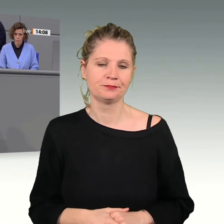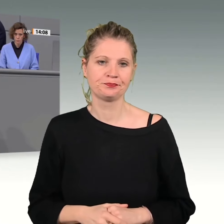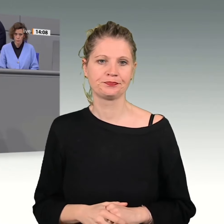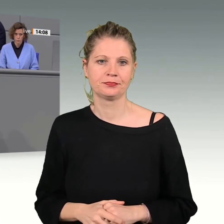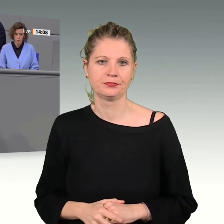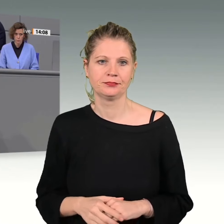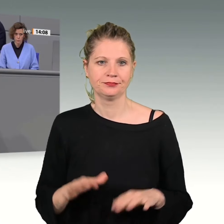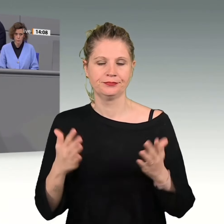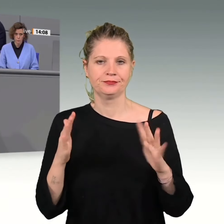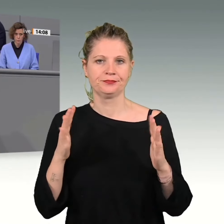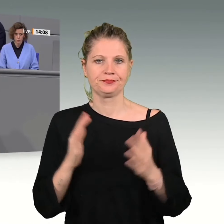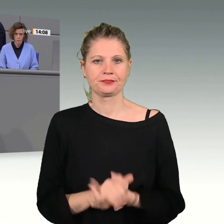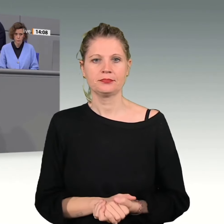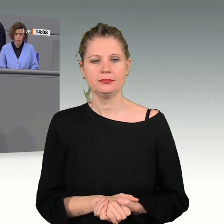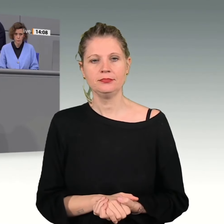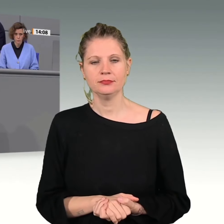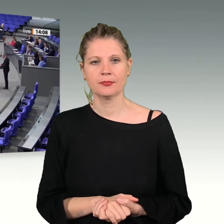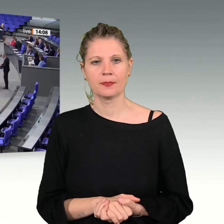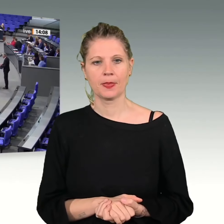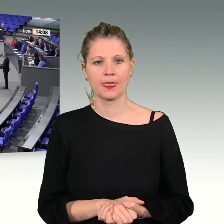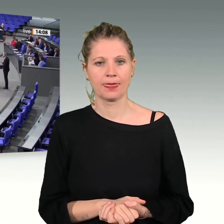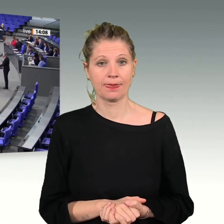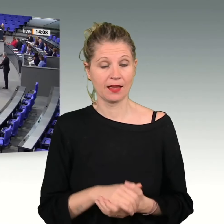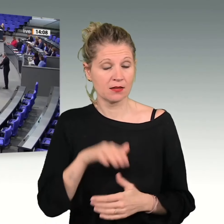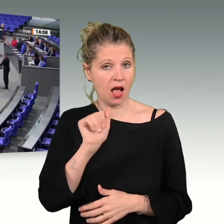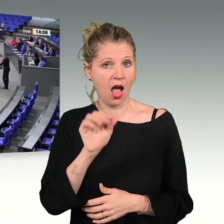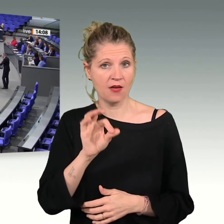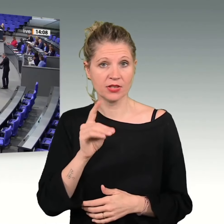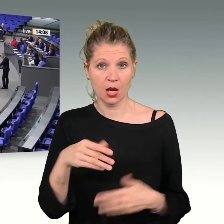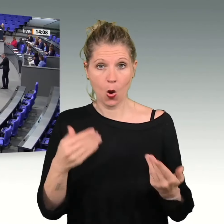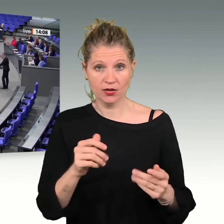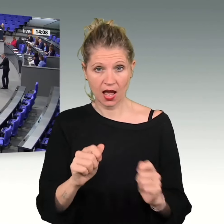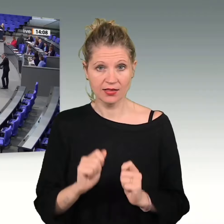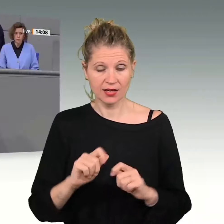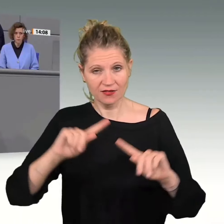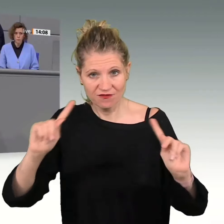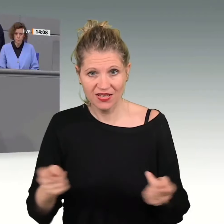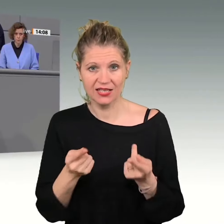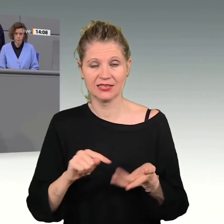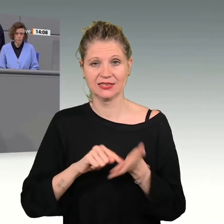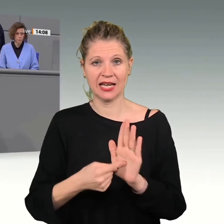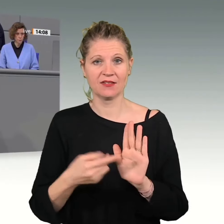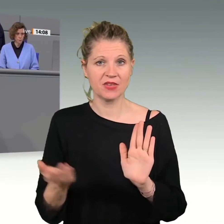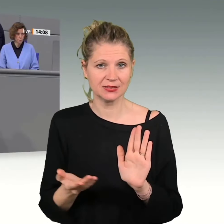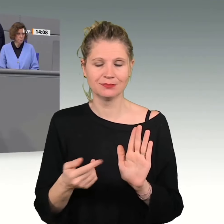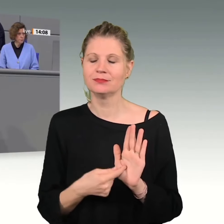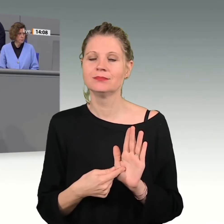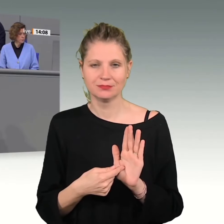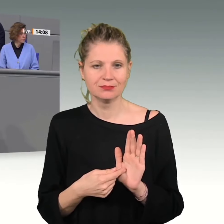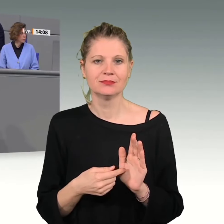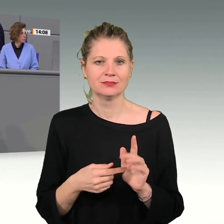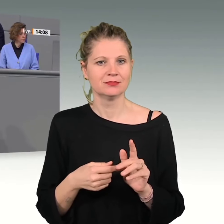Damit macht die AfD mit ihrem heutigen Antrag erneut klar, dass sie bereits an den